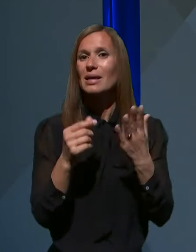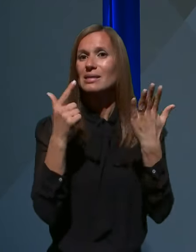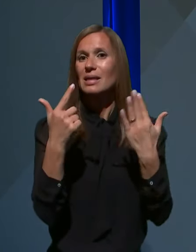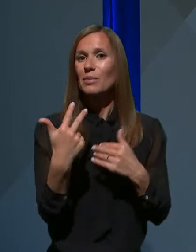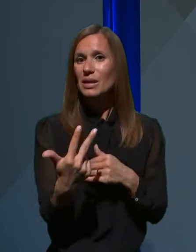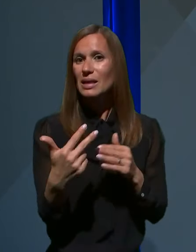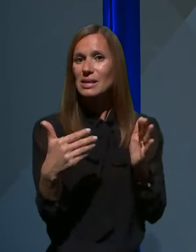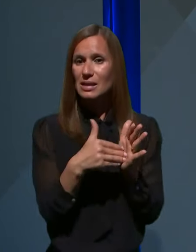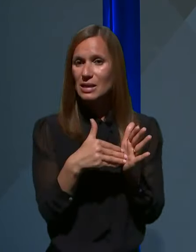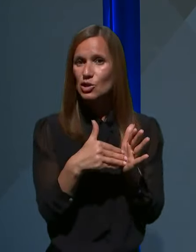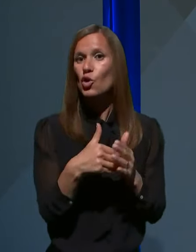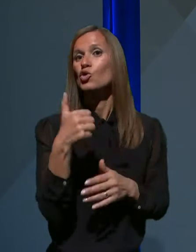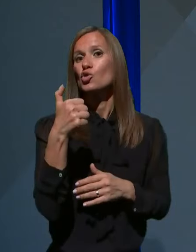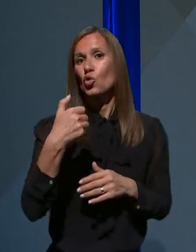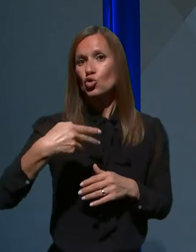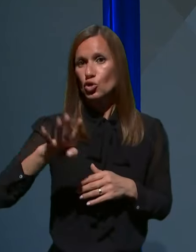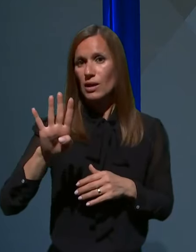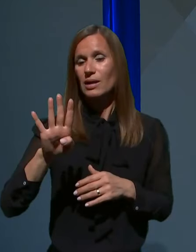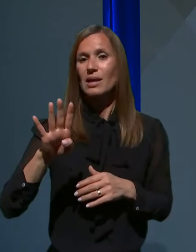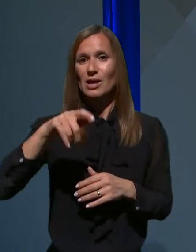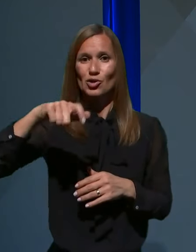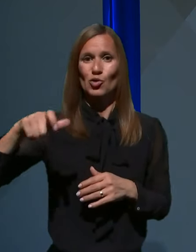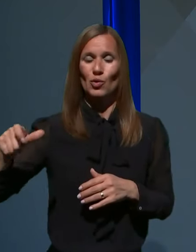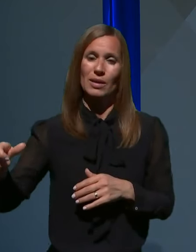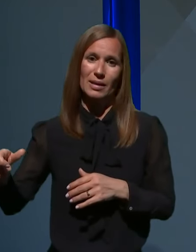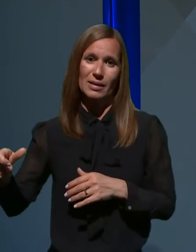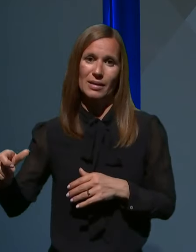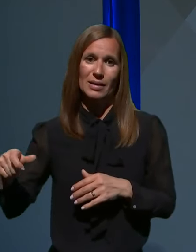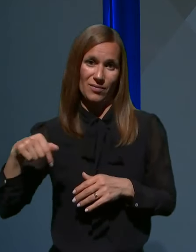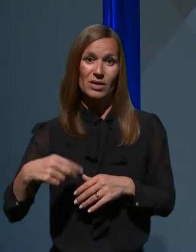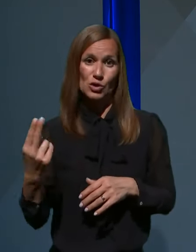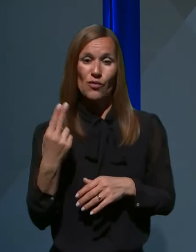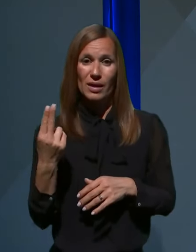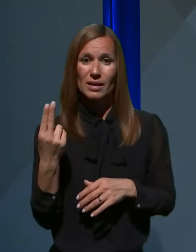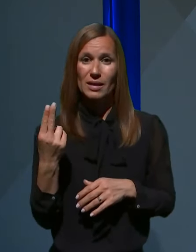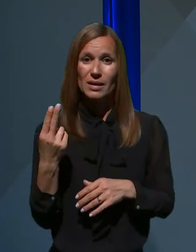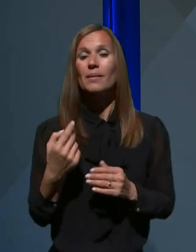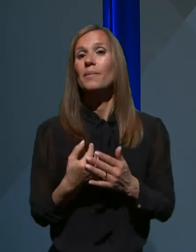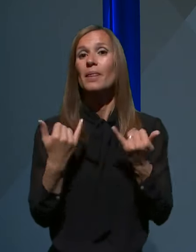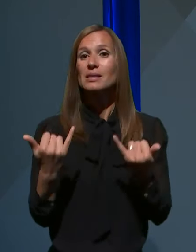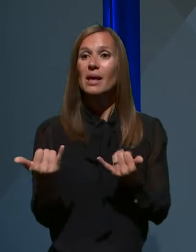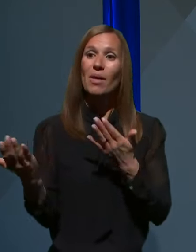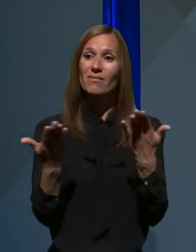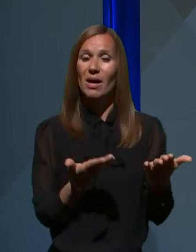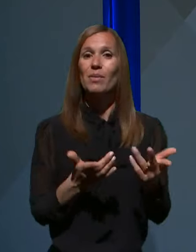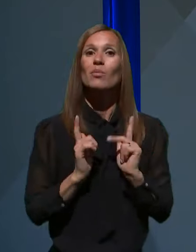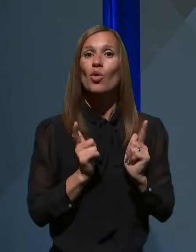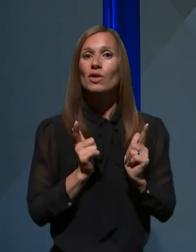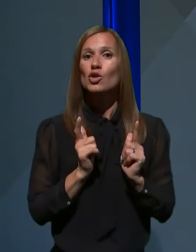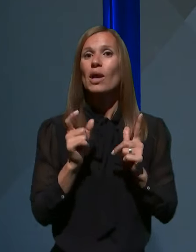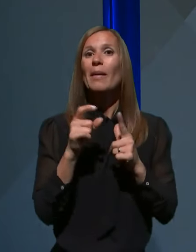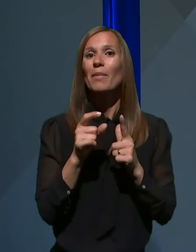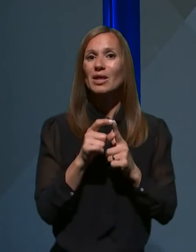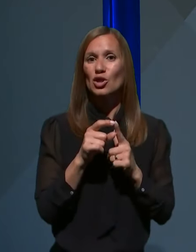.114 ljudi v Sloveniji. Zdaj pa vabim profesor Petrovca,